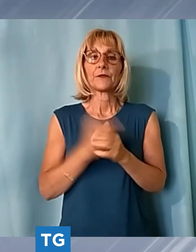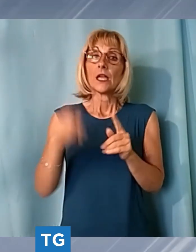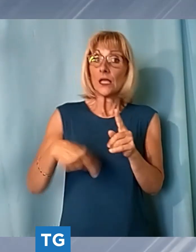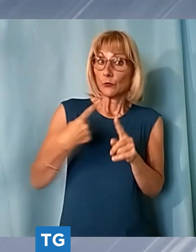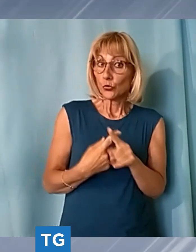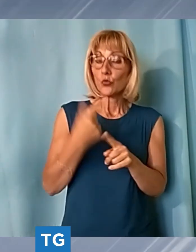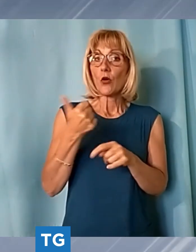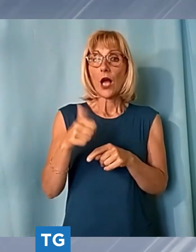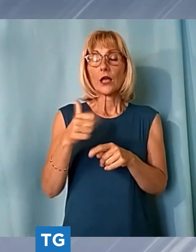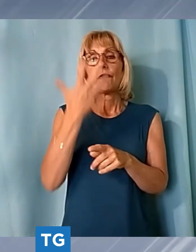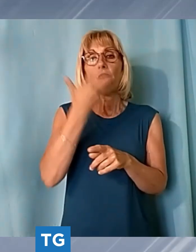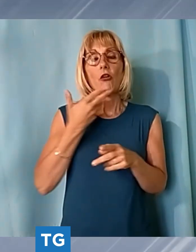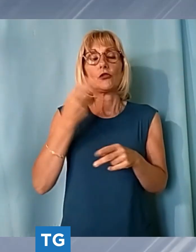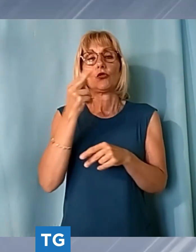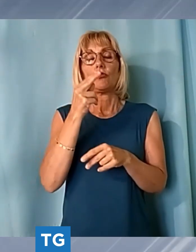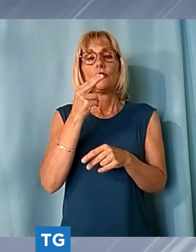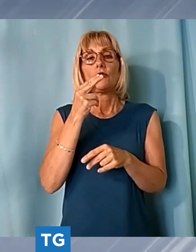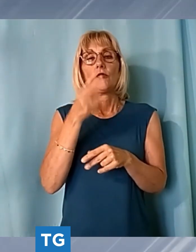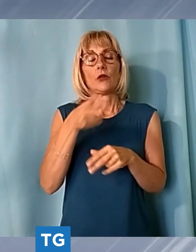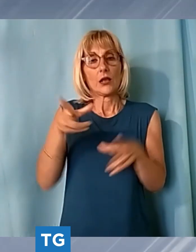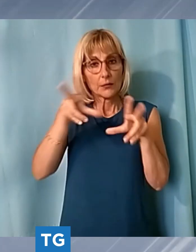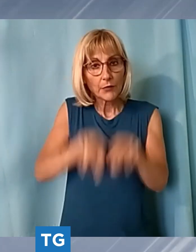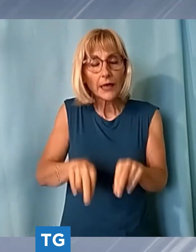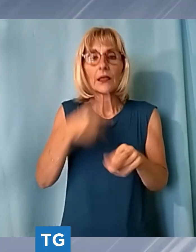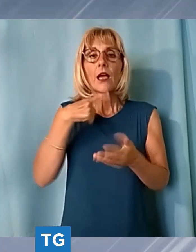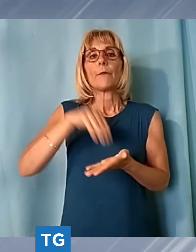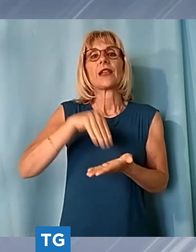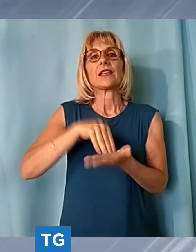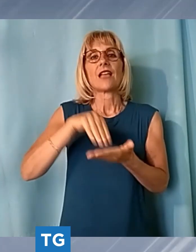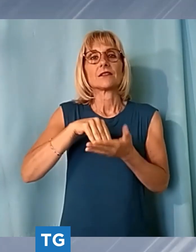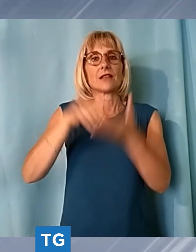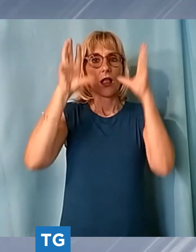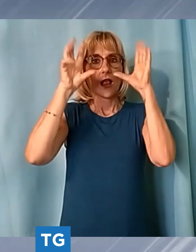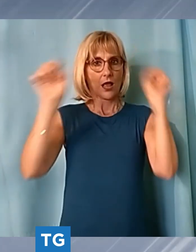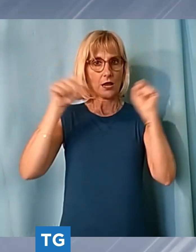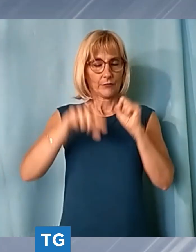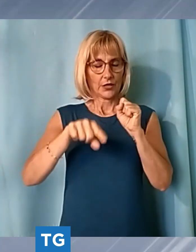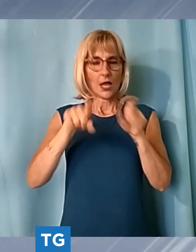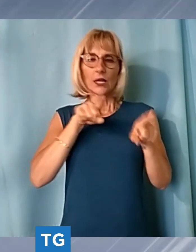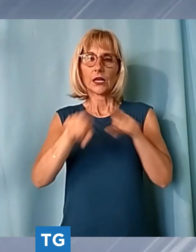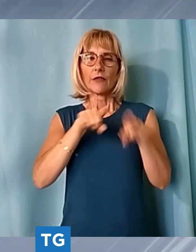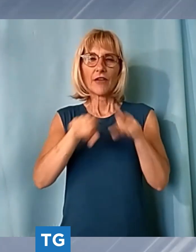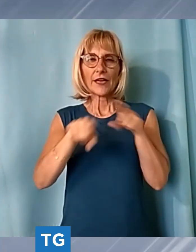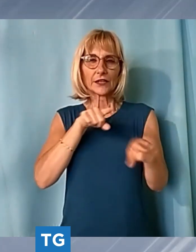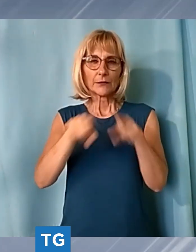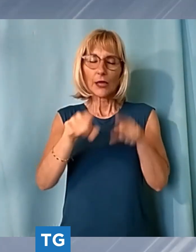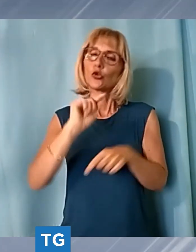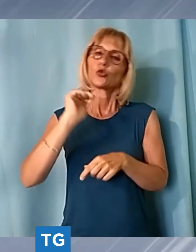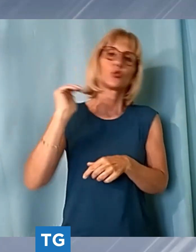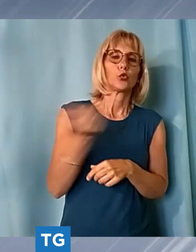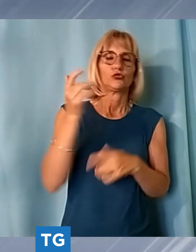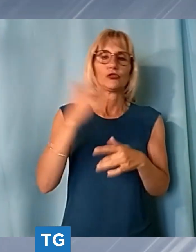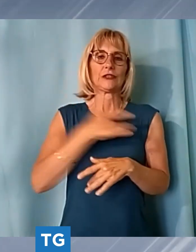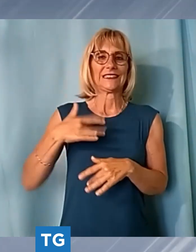ribadire che la presenza dell'arma costituisce comunque un riferimento per tutta la cittadinanza in ogni